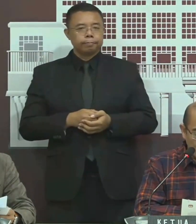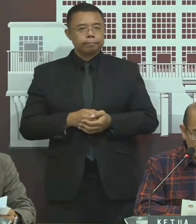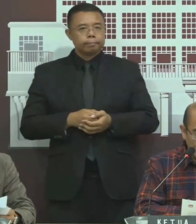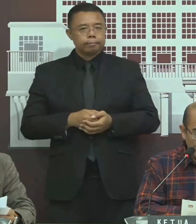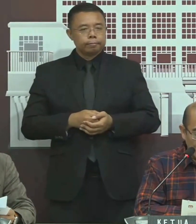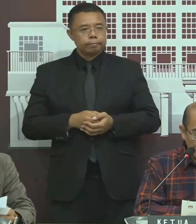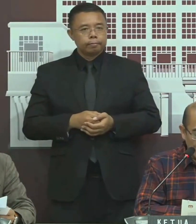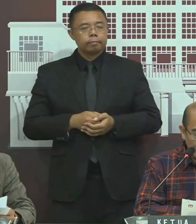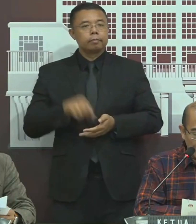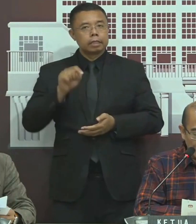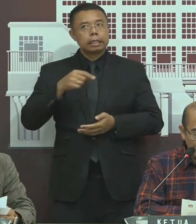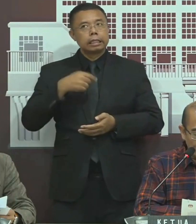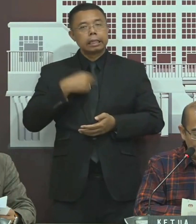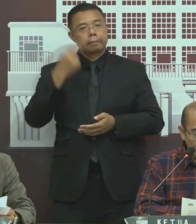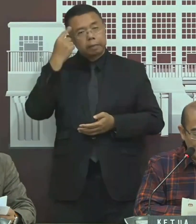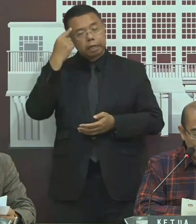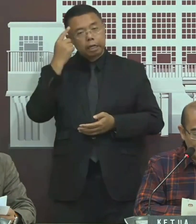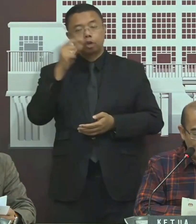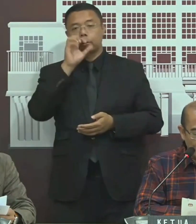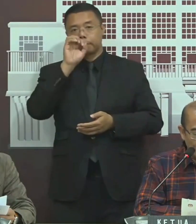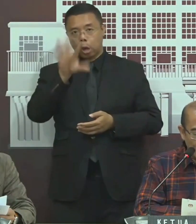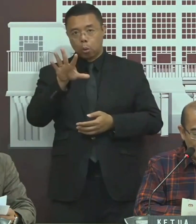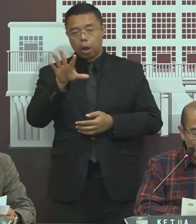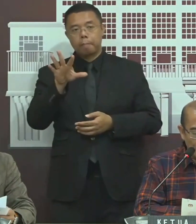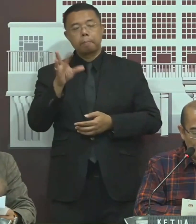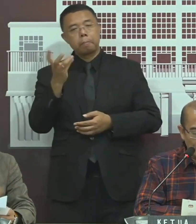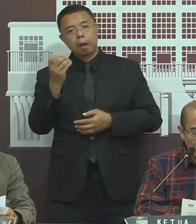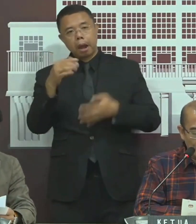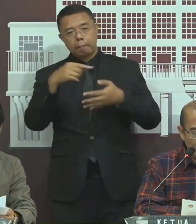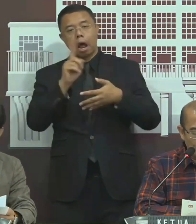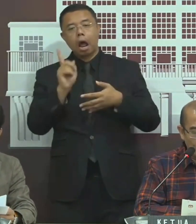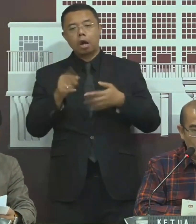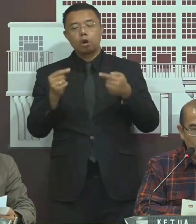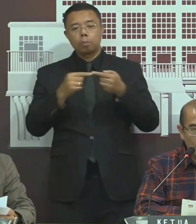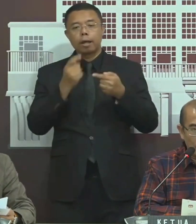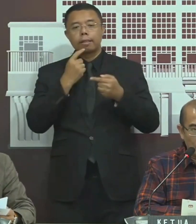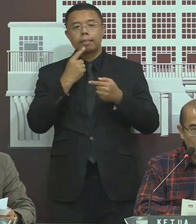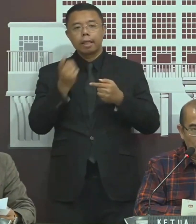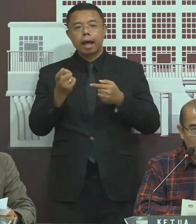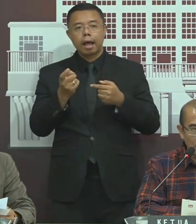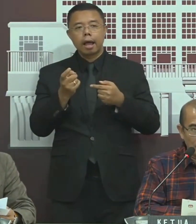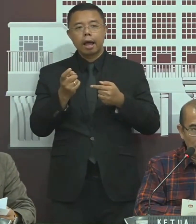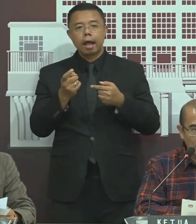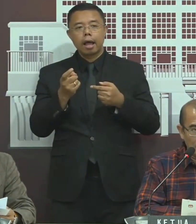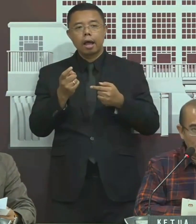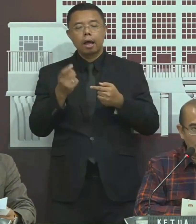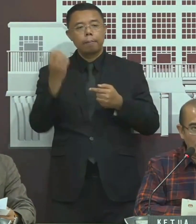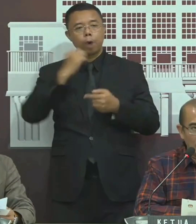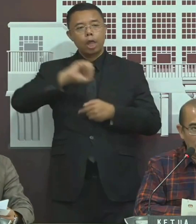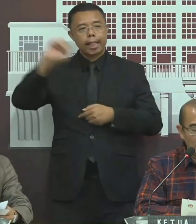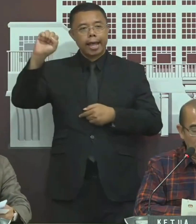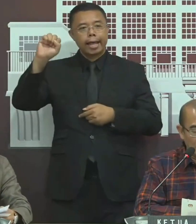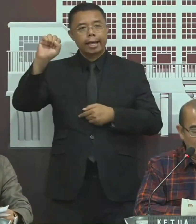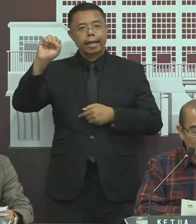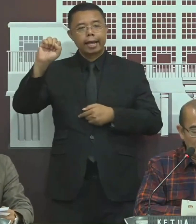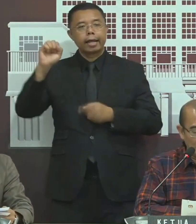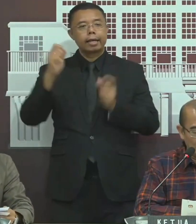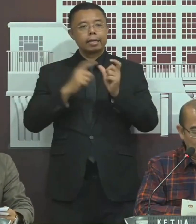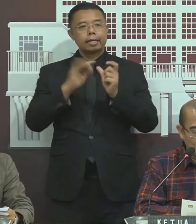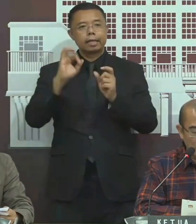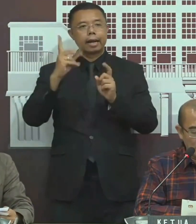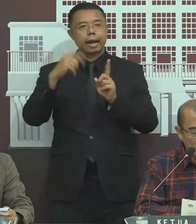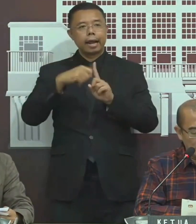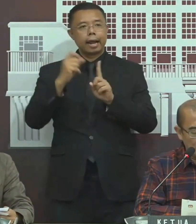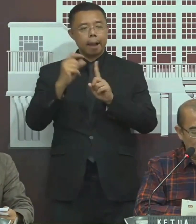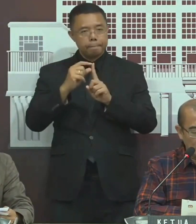Ini saya kira untuk menjawab beberapa hal yang berkaitan dengan komplain-komplain Terhadap serekab